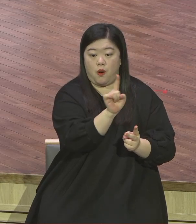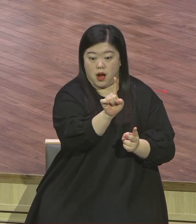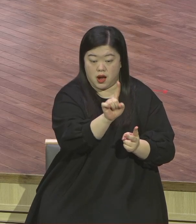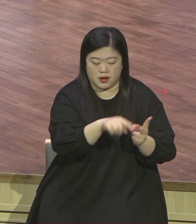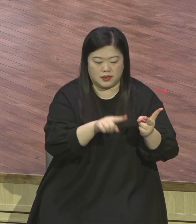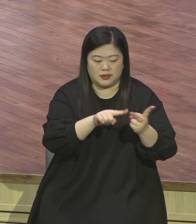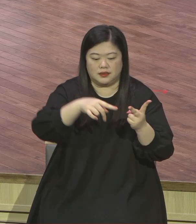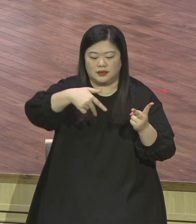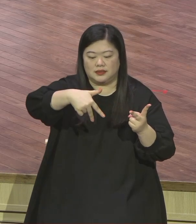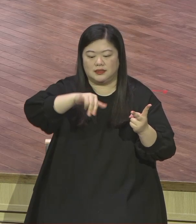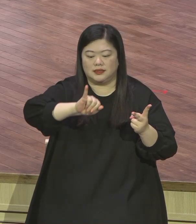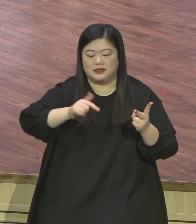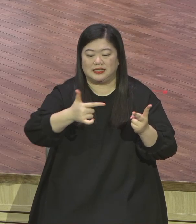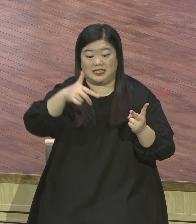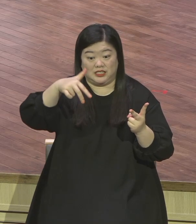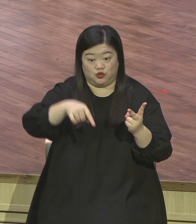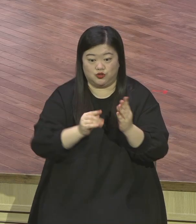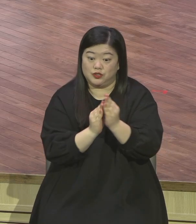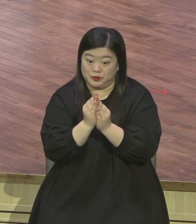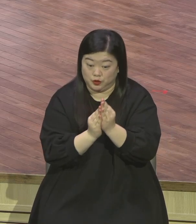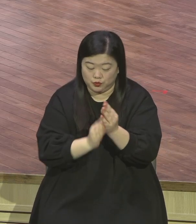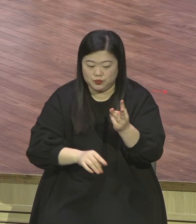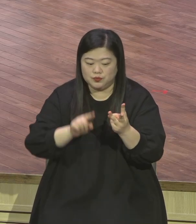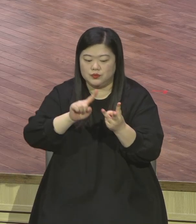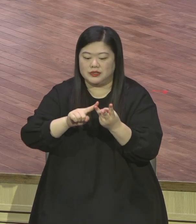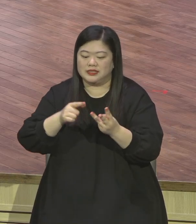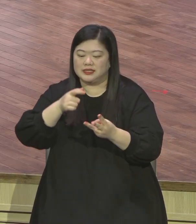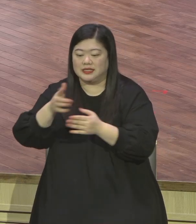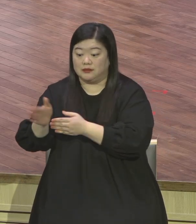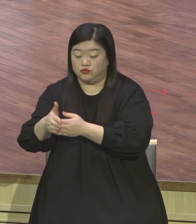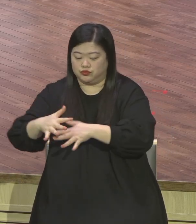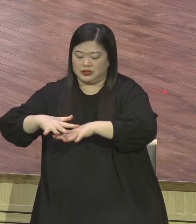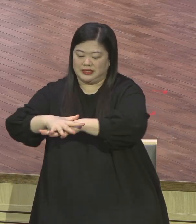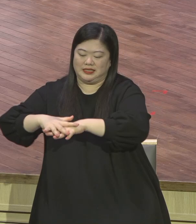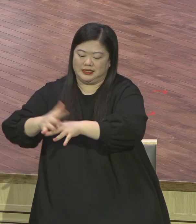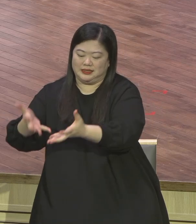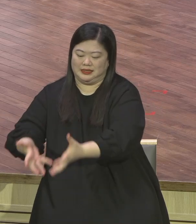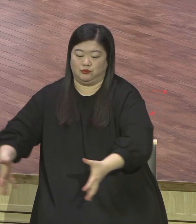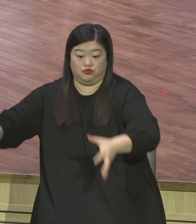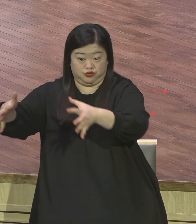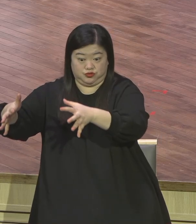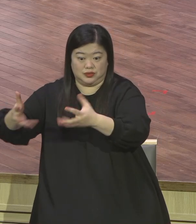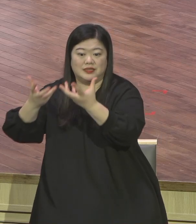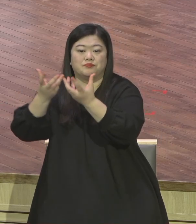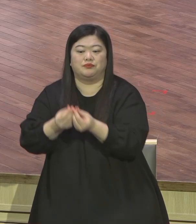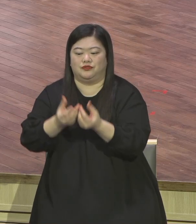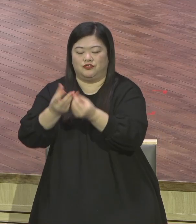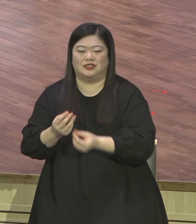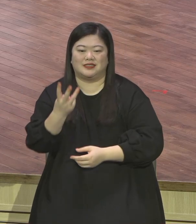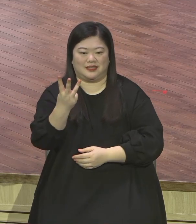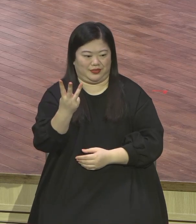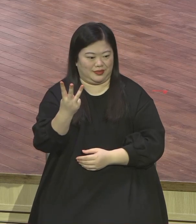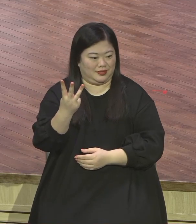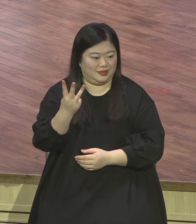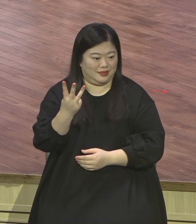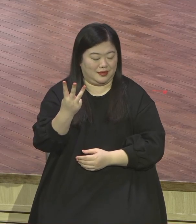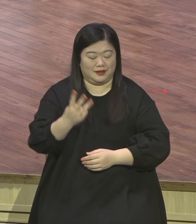영원계의 모든 성도는 오늘 말씀을 통해서 어제나 오늘이나 영원토록 변치 않는 내